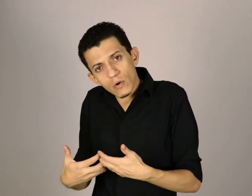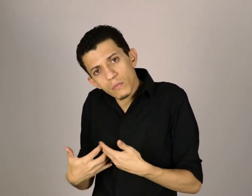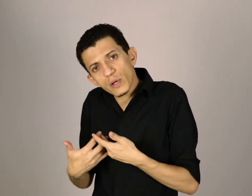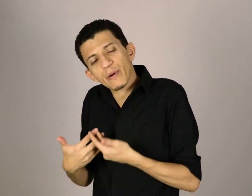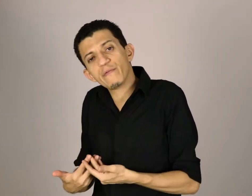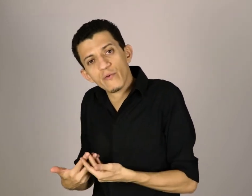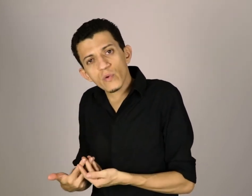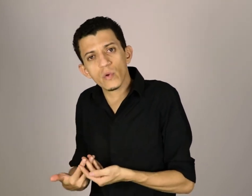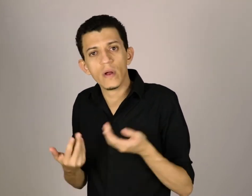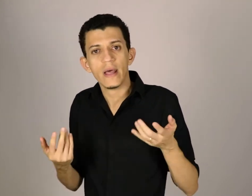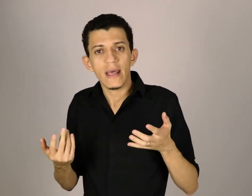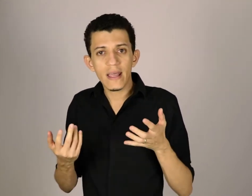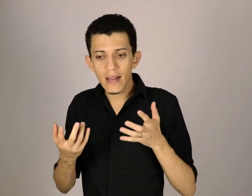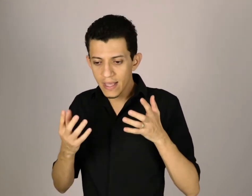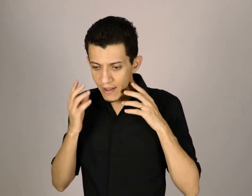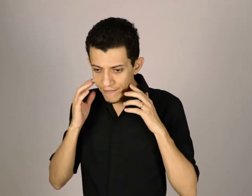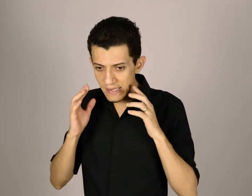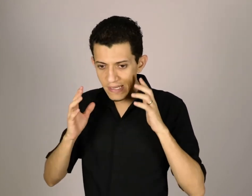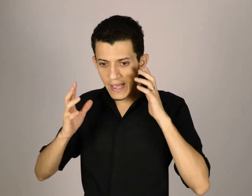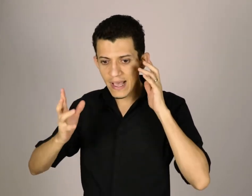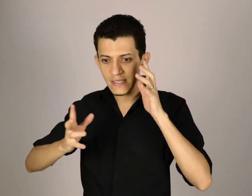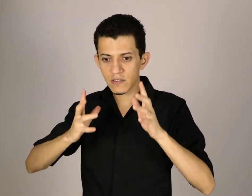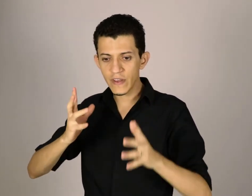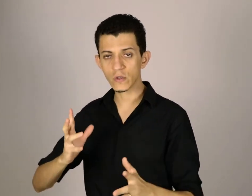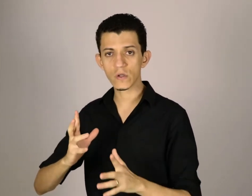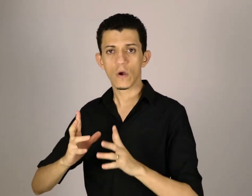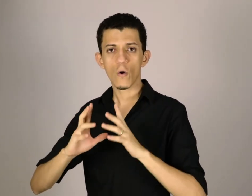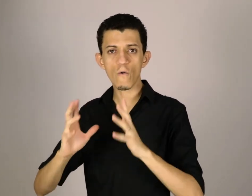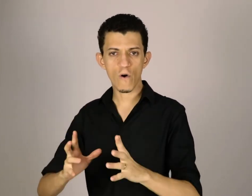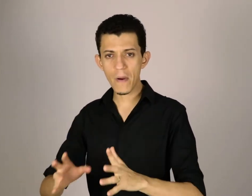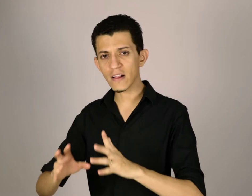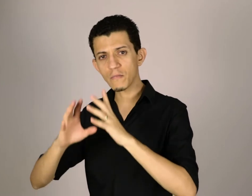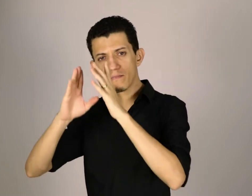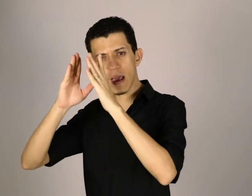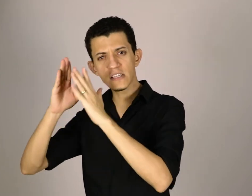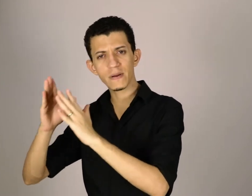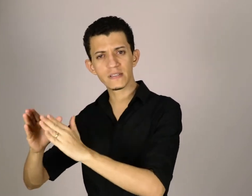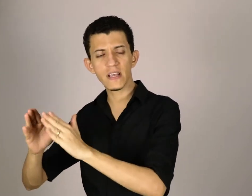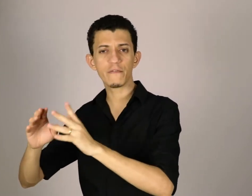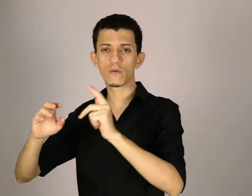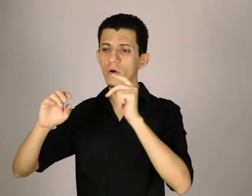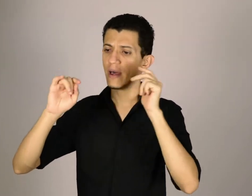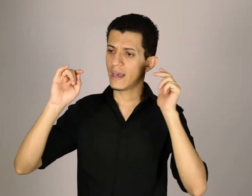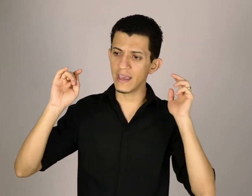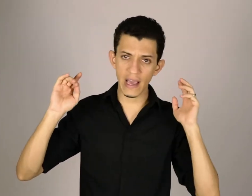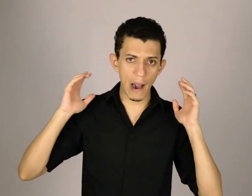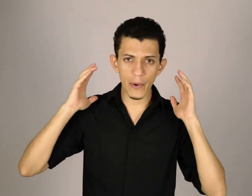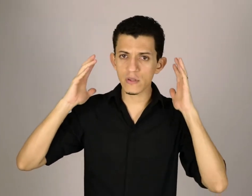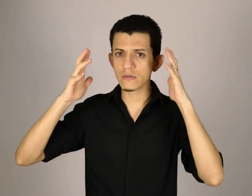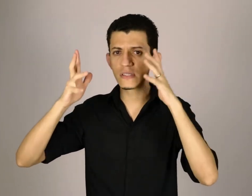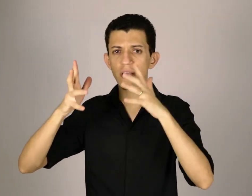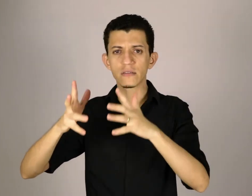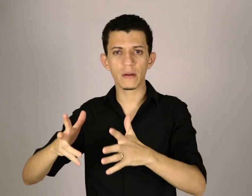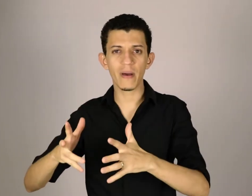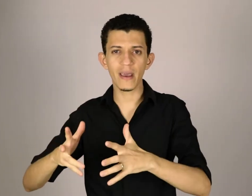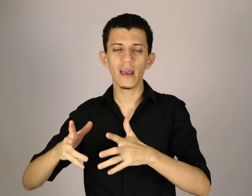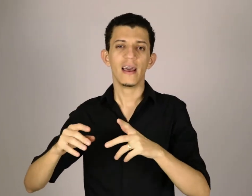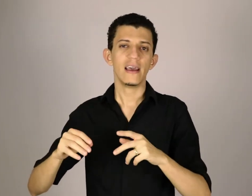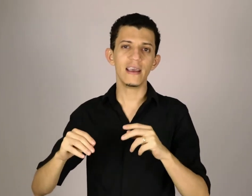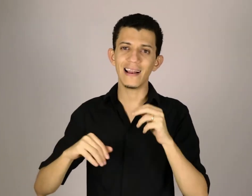muito profundo, e ele queria fazer esses vídeos com um formato bem específico, e a produção desse texto também, e ele